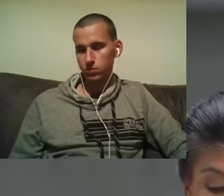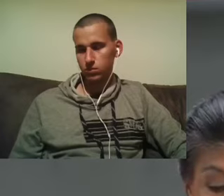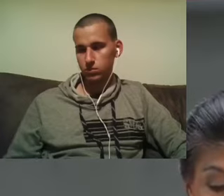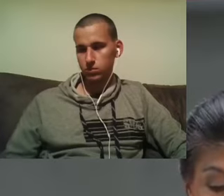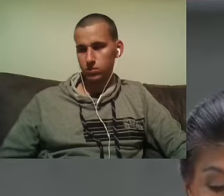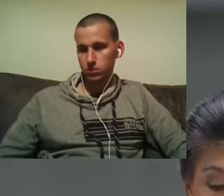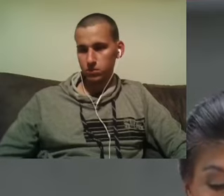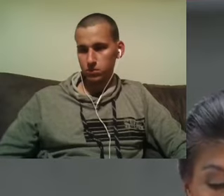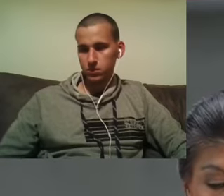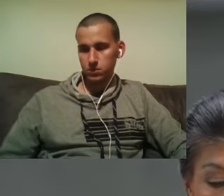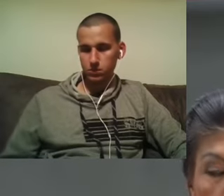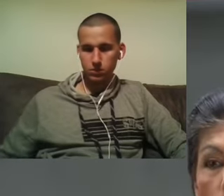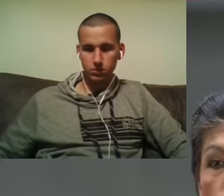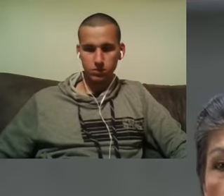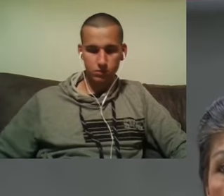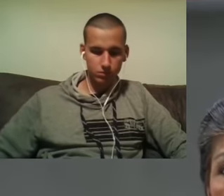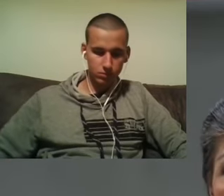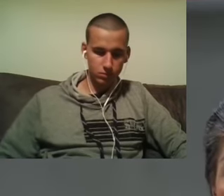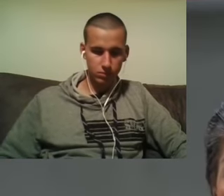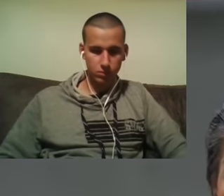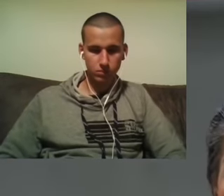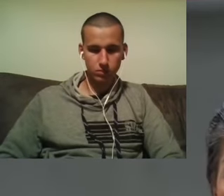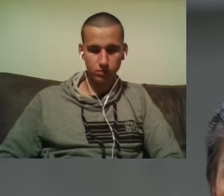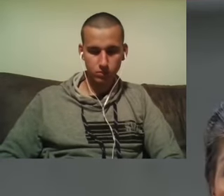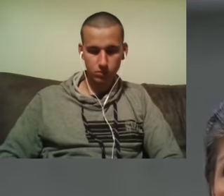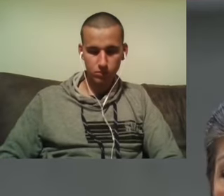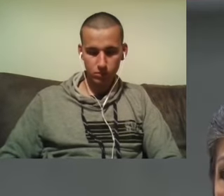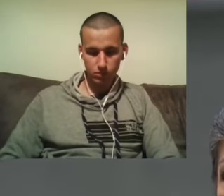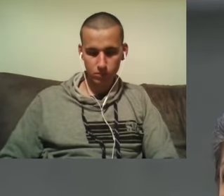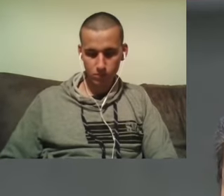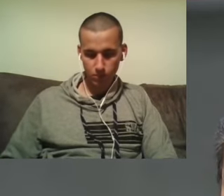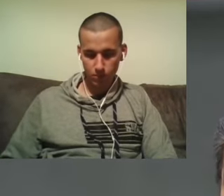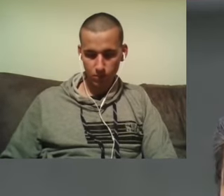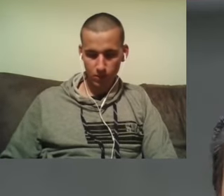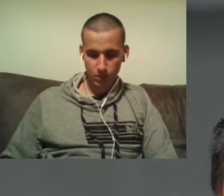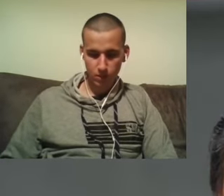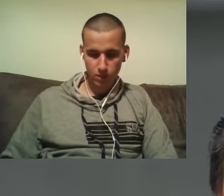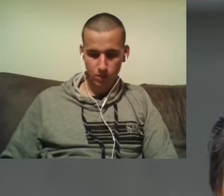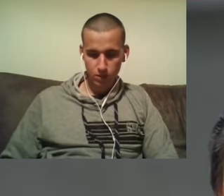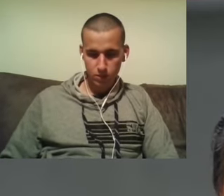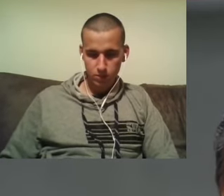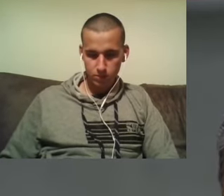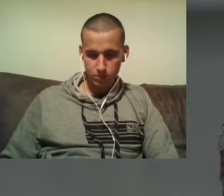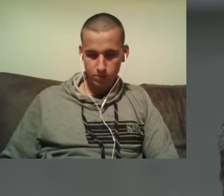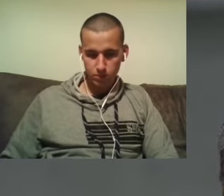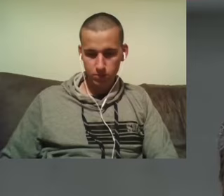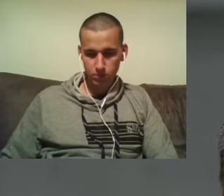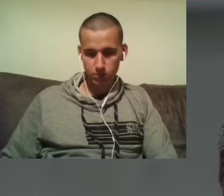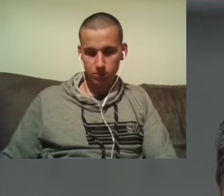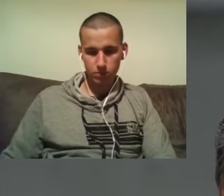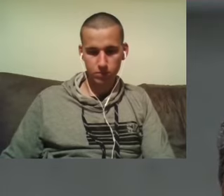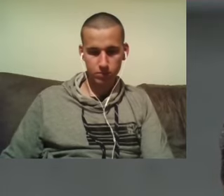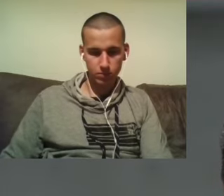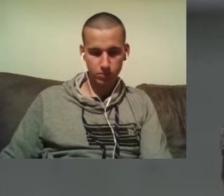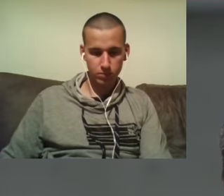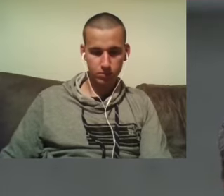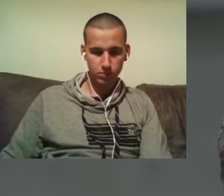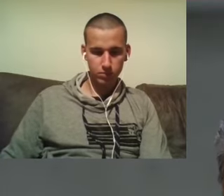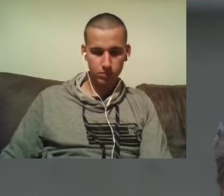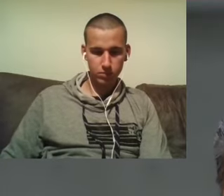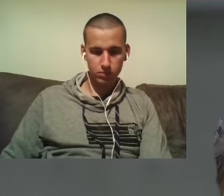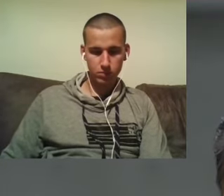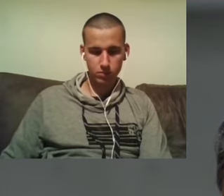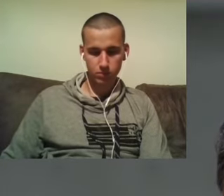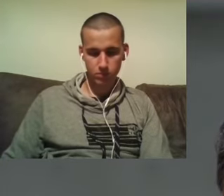Positionen in Russland anzugreifen. Auf einmal, ohne große Erklärung, ohne große Erläuterung, noch nicht einmal, indem er